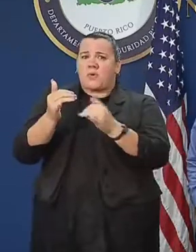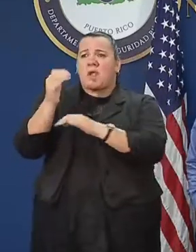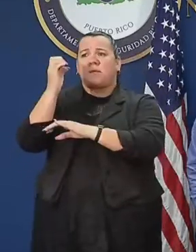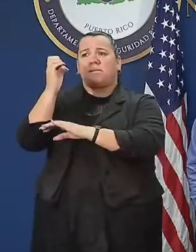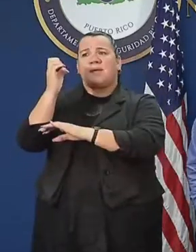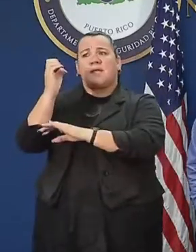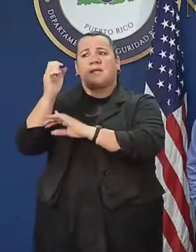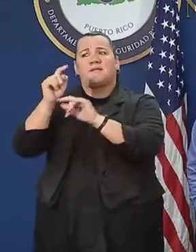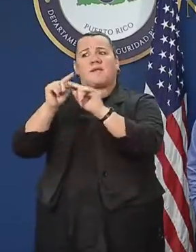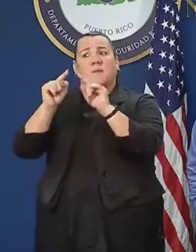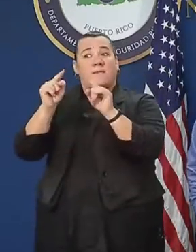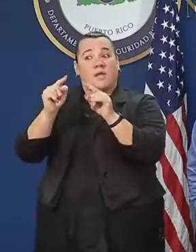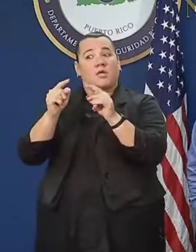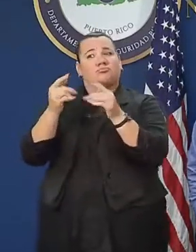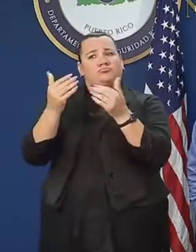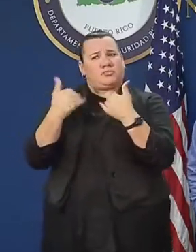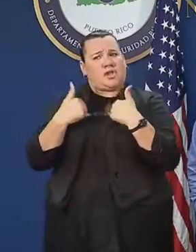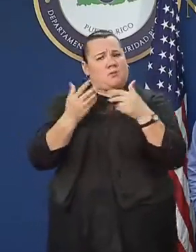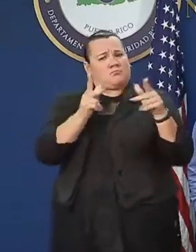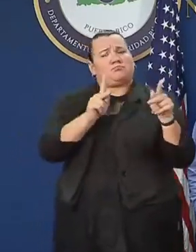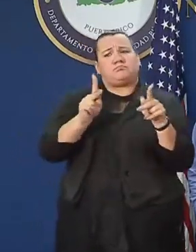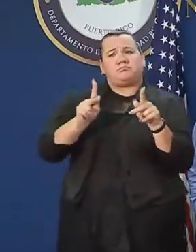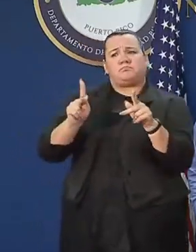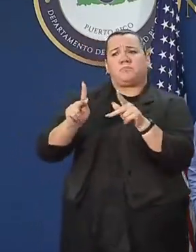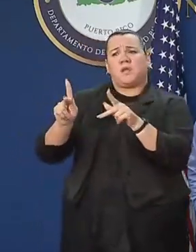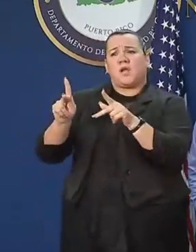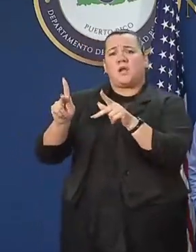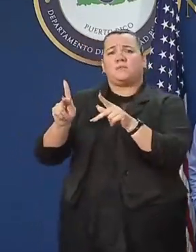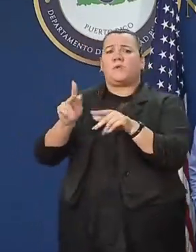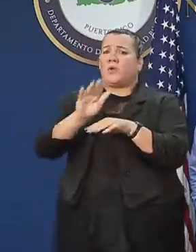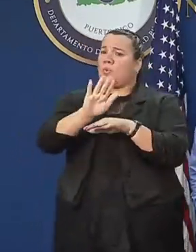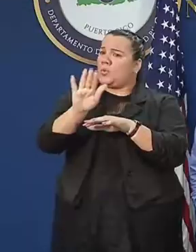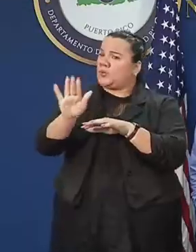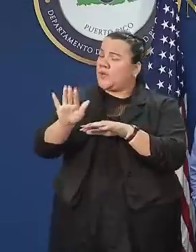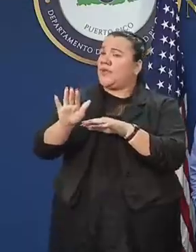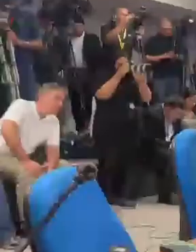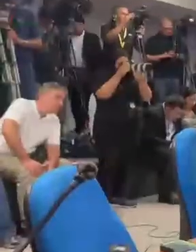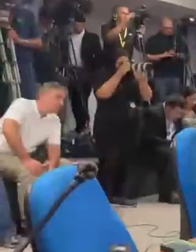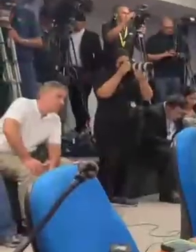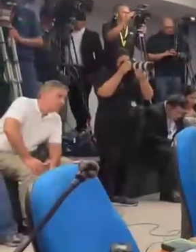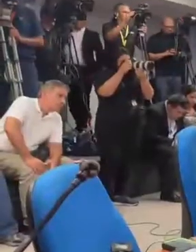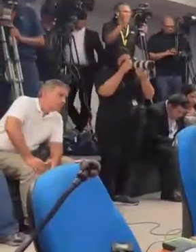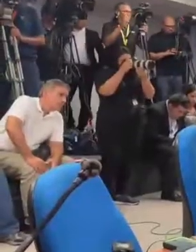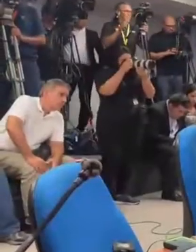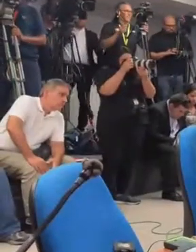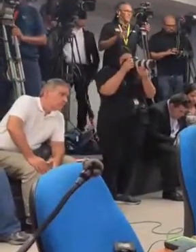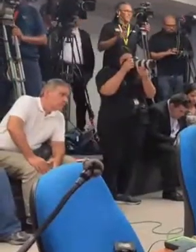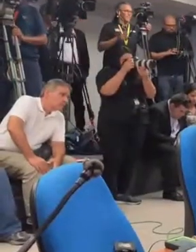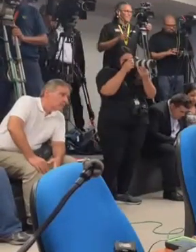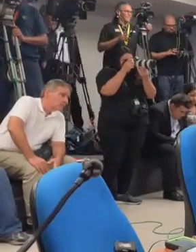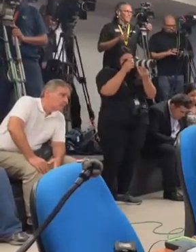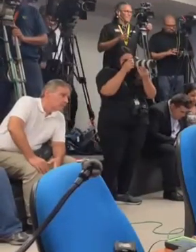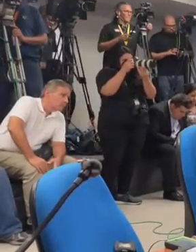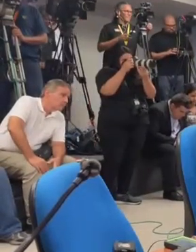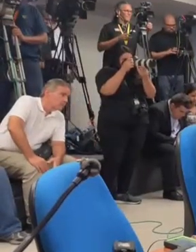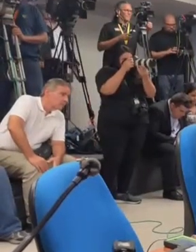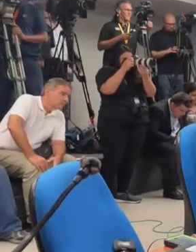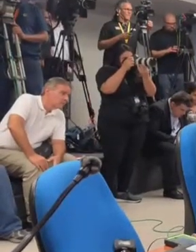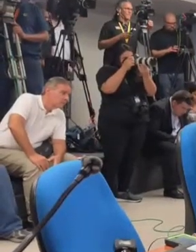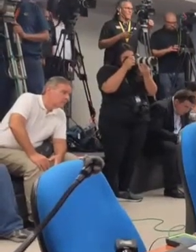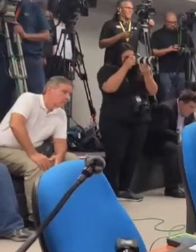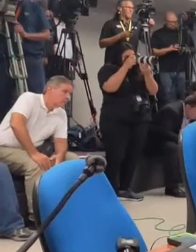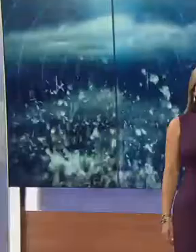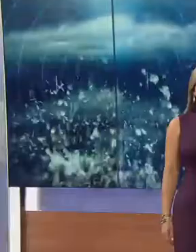emergencia y sus planes particulares, los ejecuten, los lleven a cabo. Para Telenoticias, Maribel